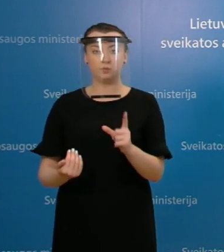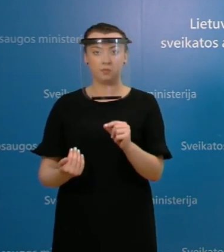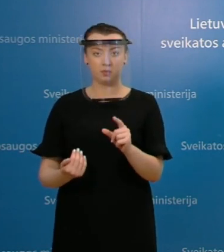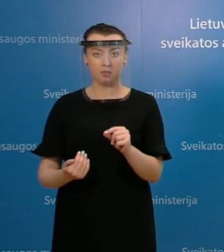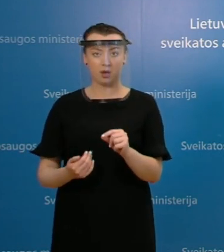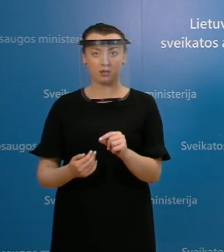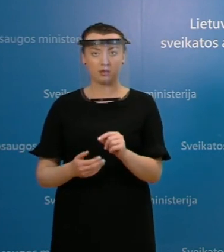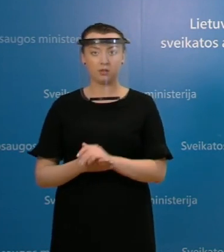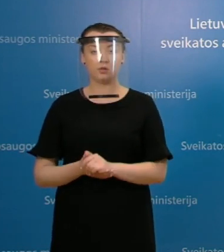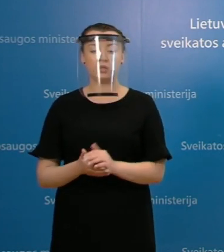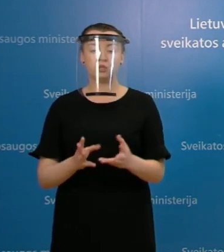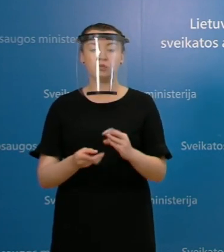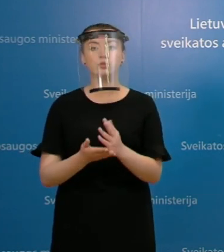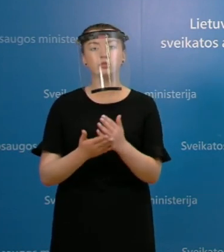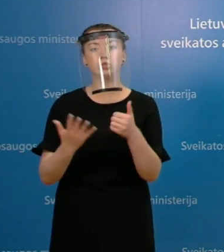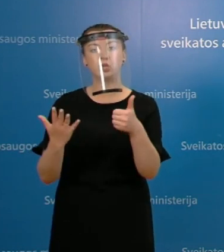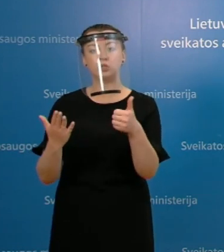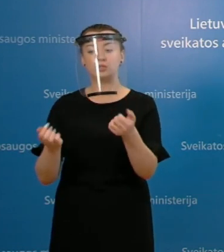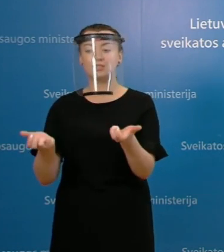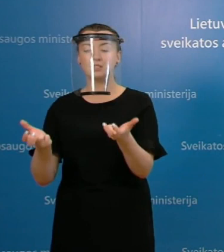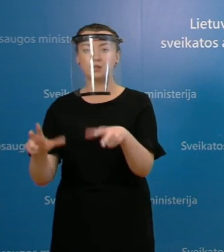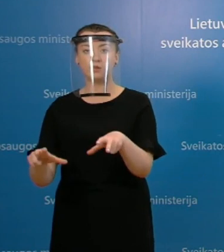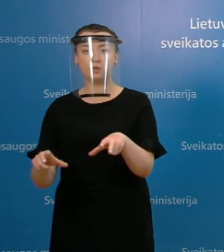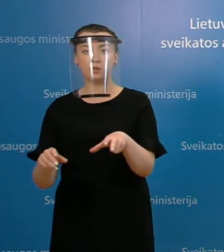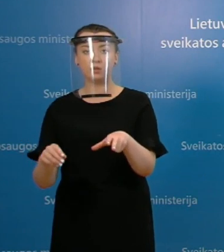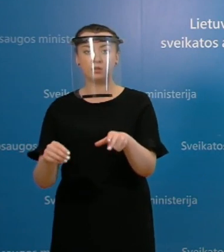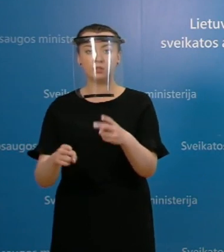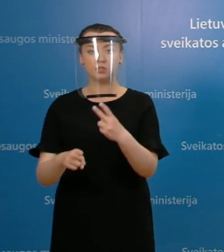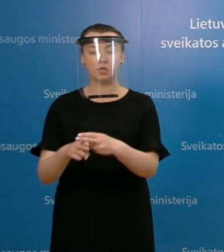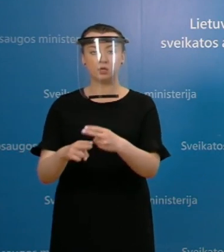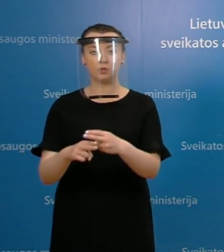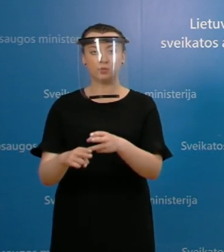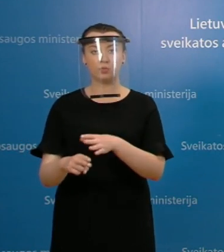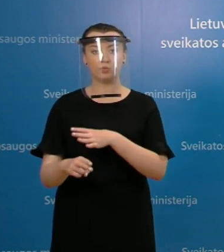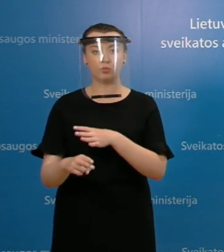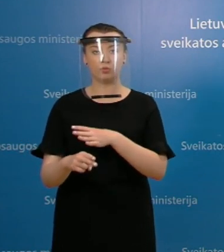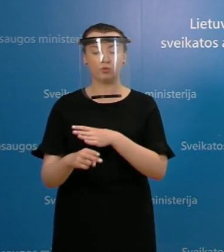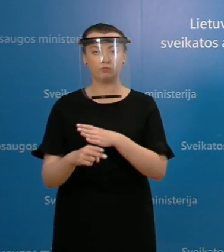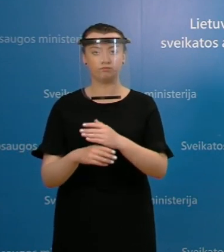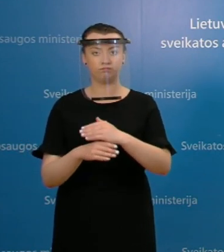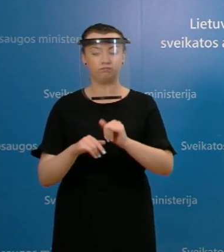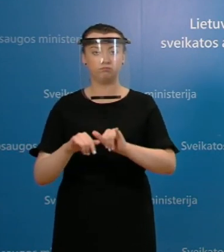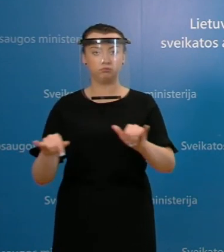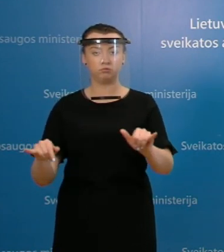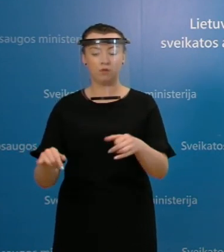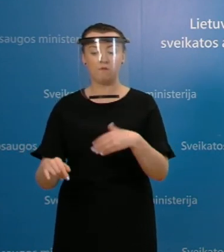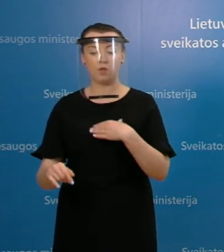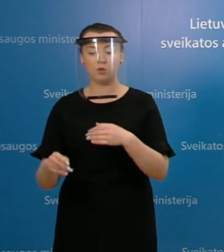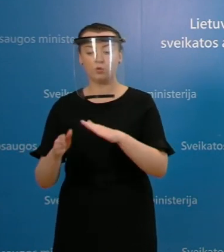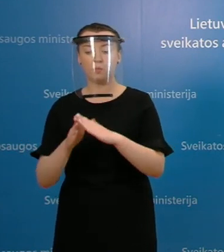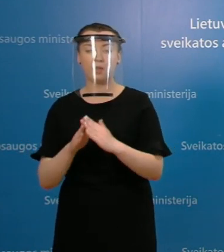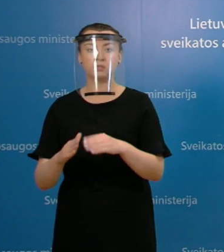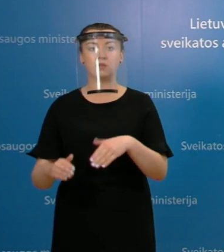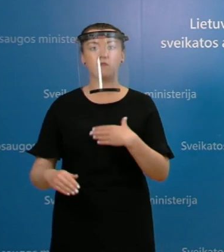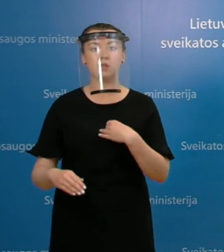šešiose sąvaldybėse sergamumo rodiklis viršis Lietuvos vidurki, tai yra Vilniaus miestas, Vilniaus